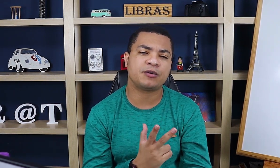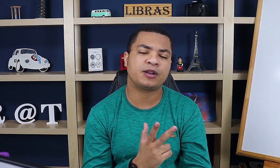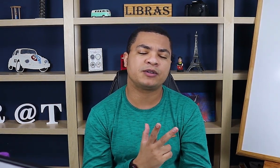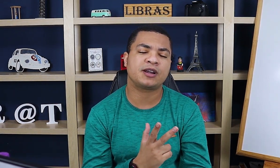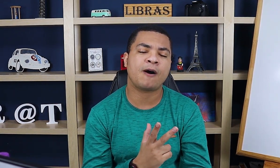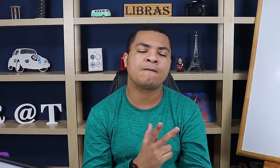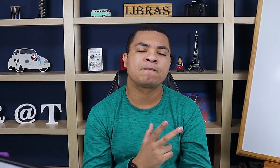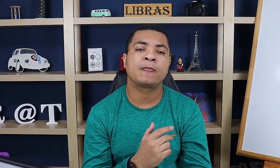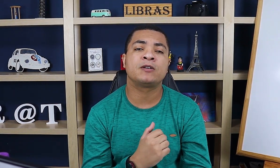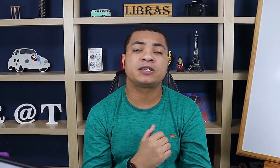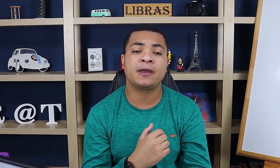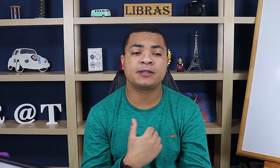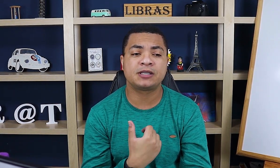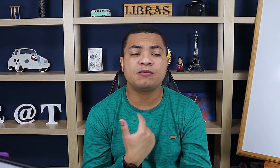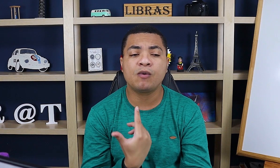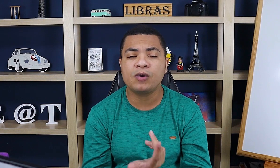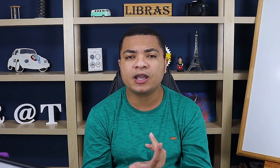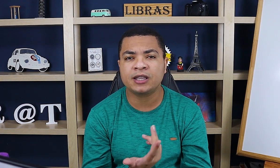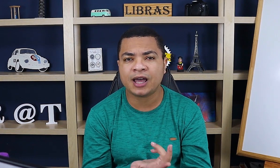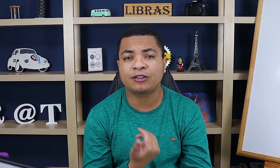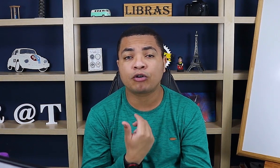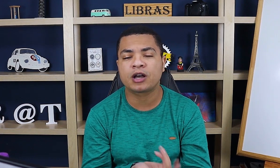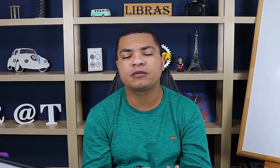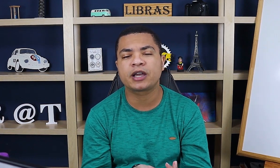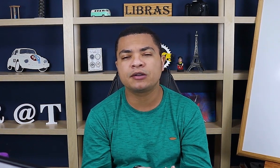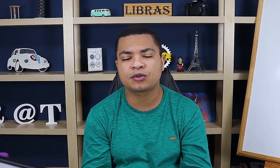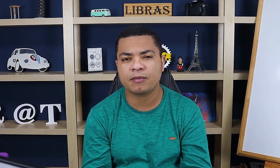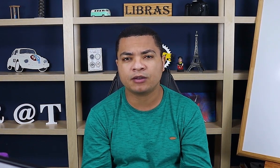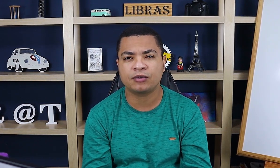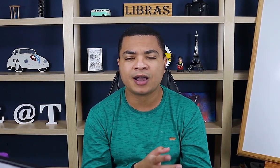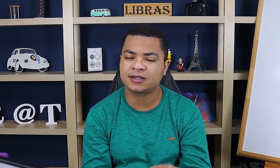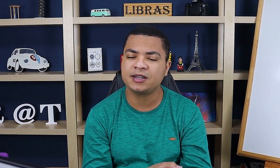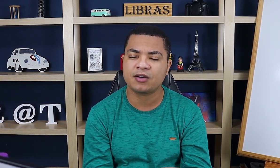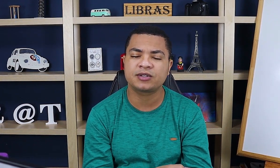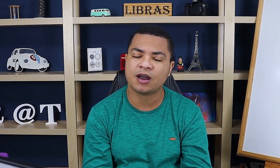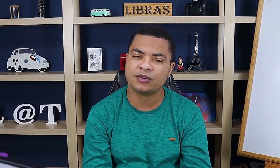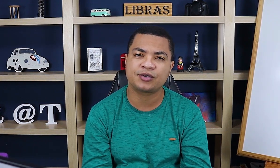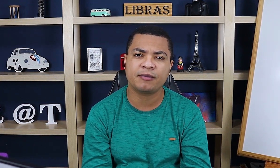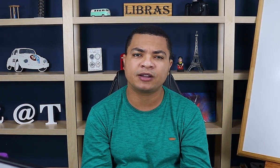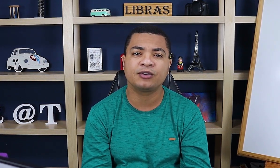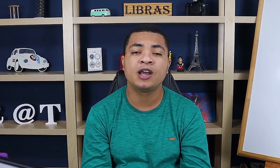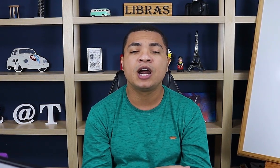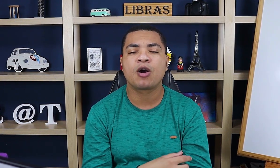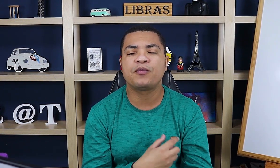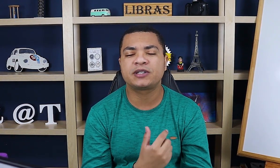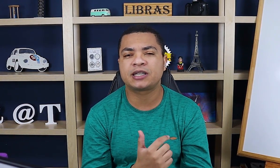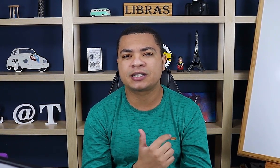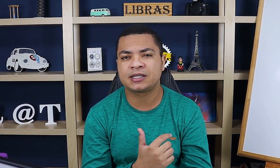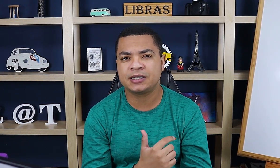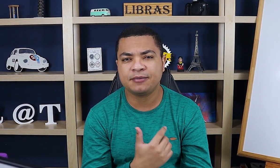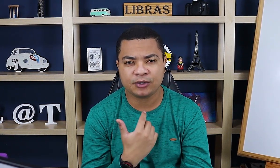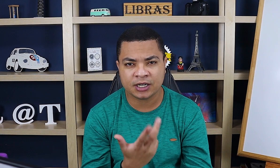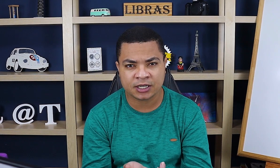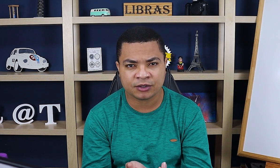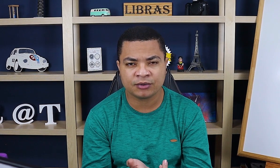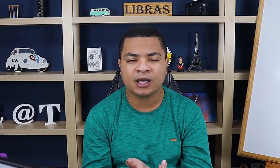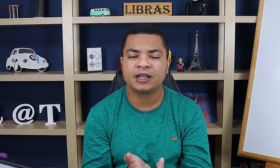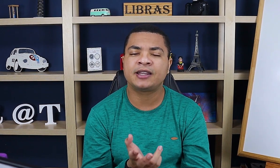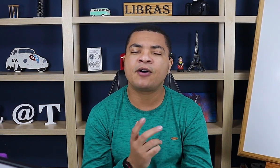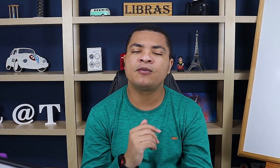instrumento musical, você simula que tá tocando aquele instrumento. Assim é o sinal do instrumento. Como você tá simulando, então,